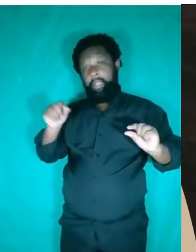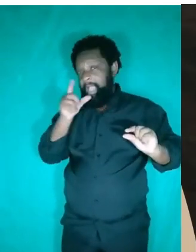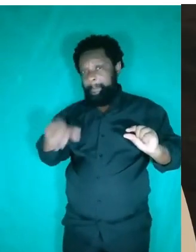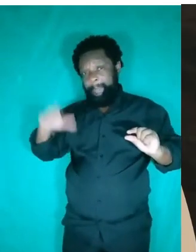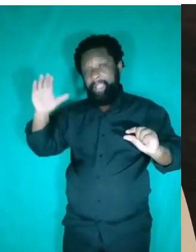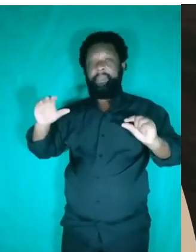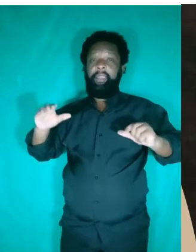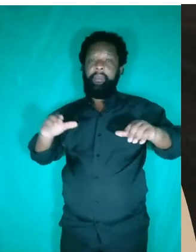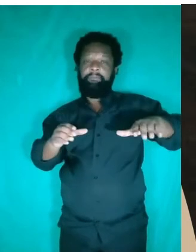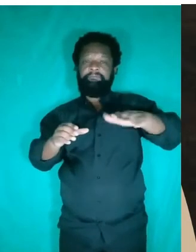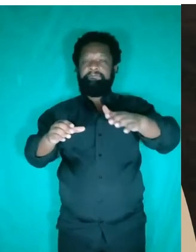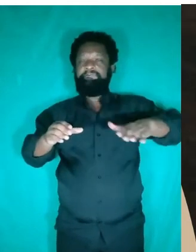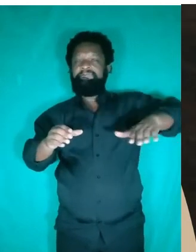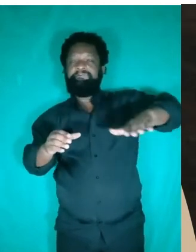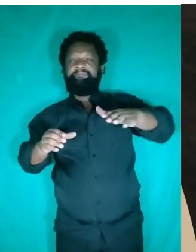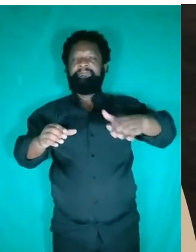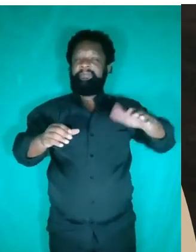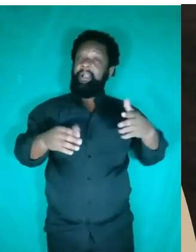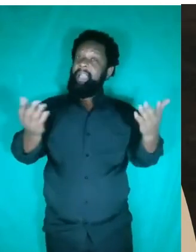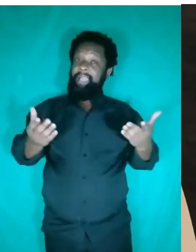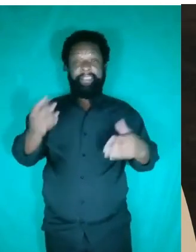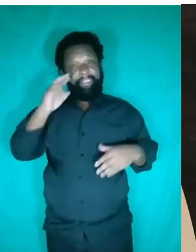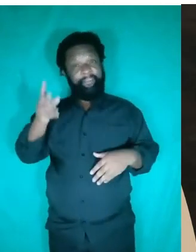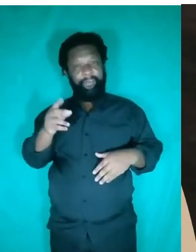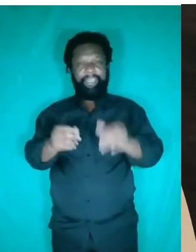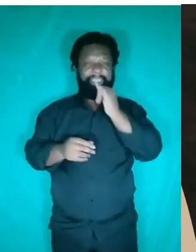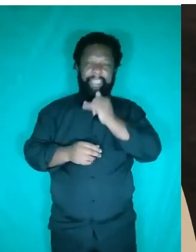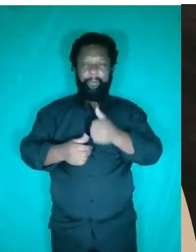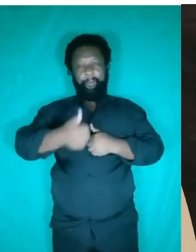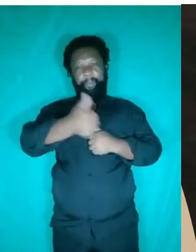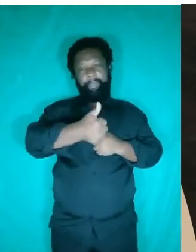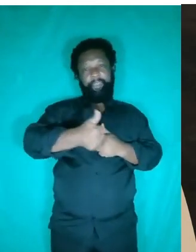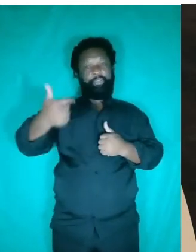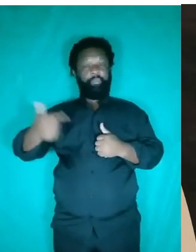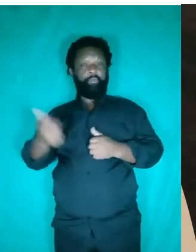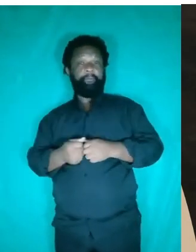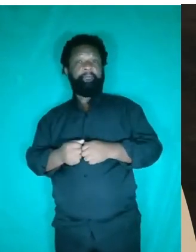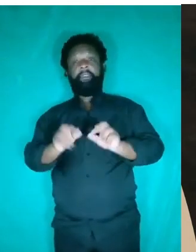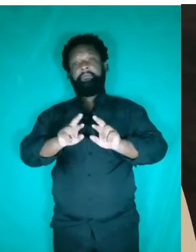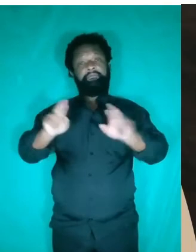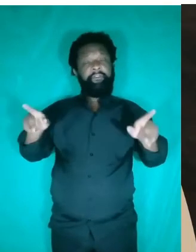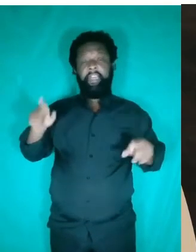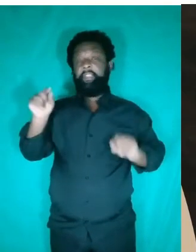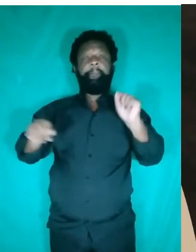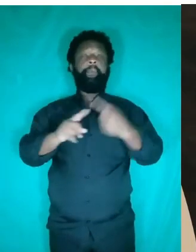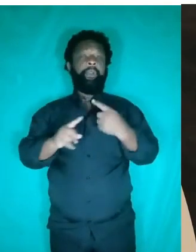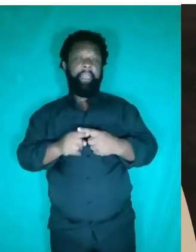Foi o que aconteceu tanto na primeira situação quanto na segunda situação. A diferença entre a primeira situação e a segunda é a seguinte. É que na